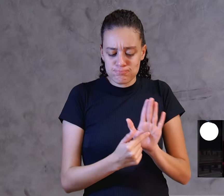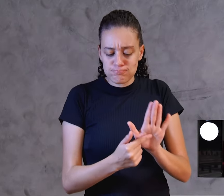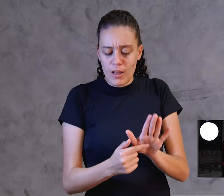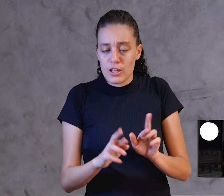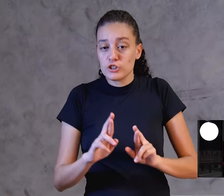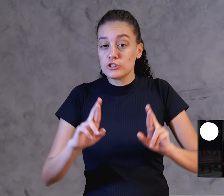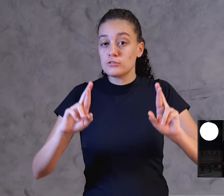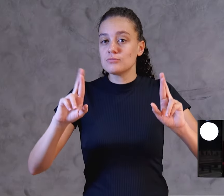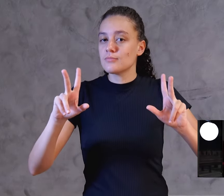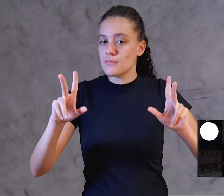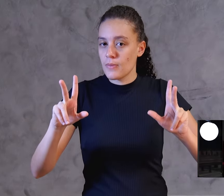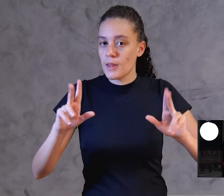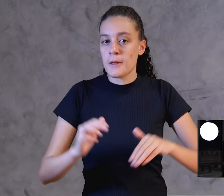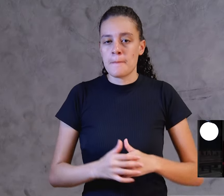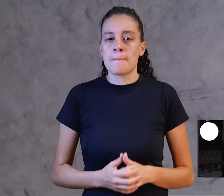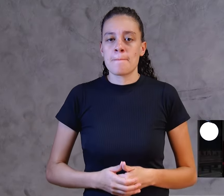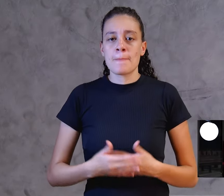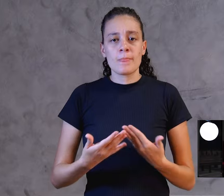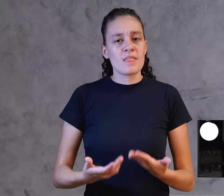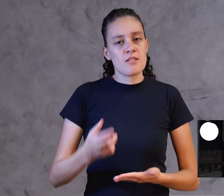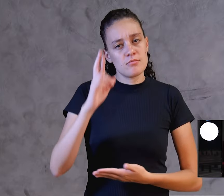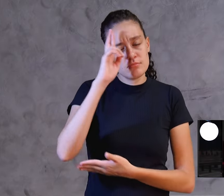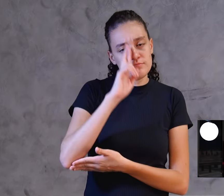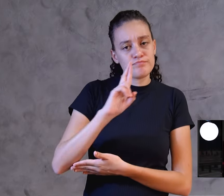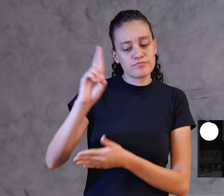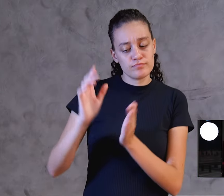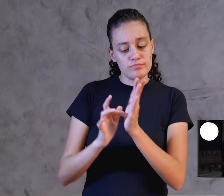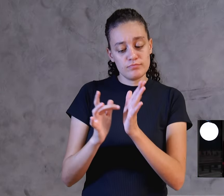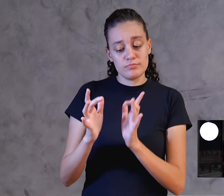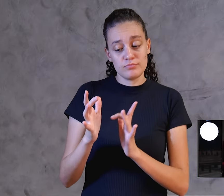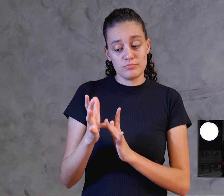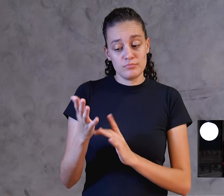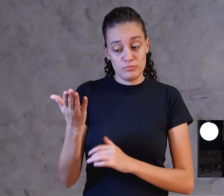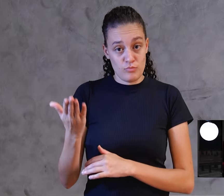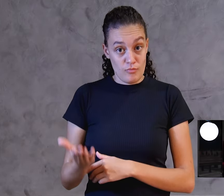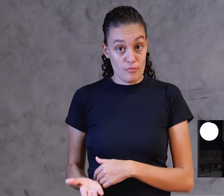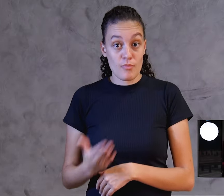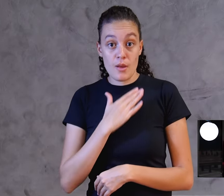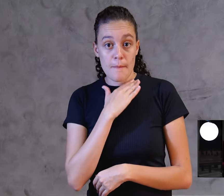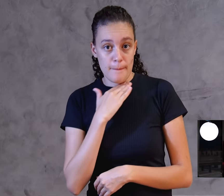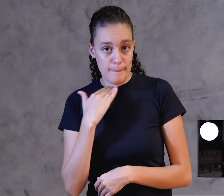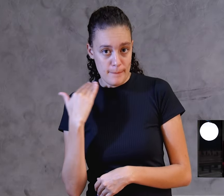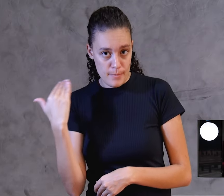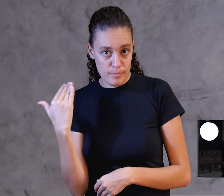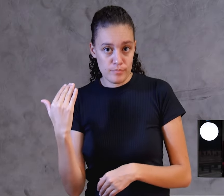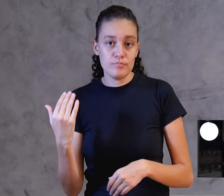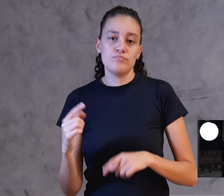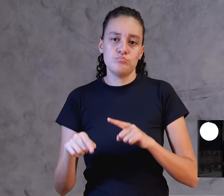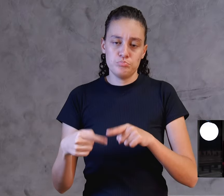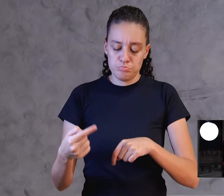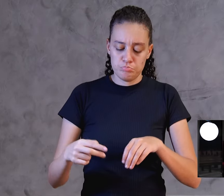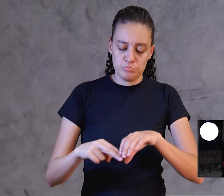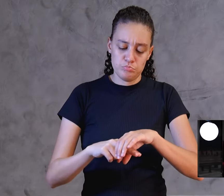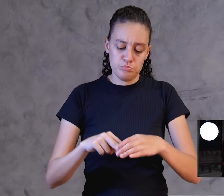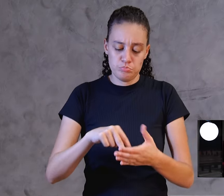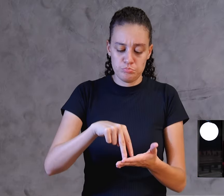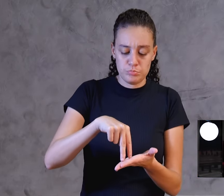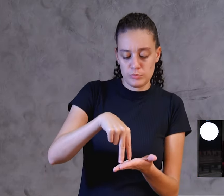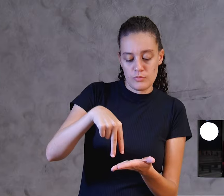Quando o Senhor Jesus Cristo sai de cena, Jesus Cristo morre, ressuscita,